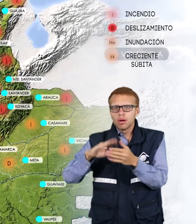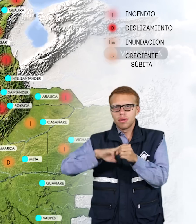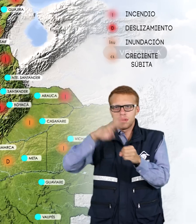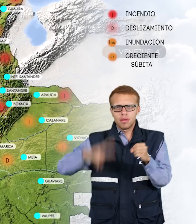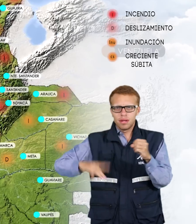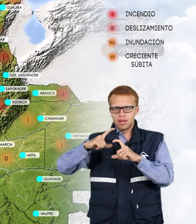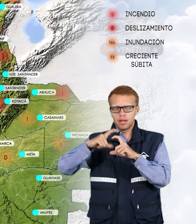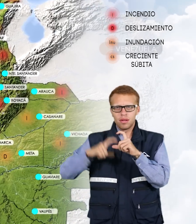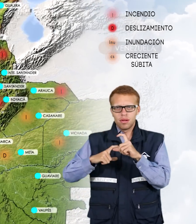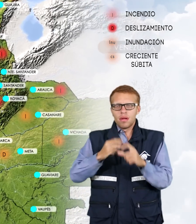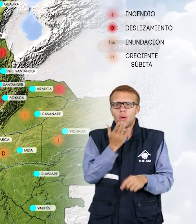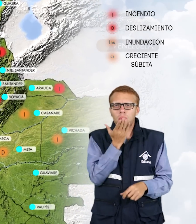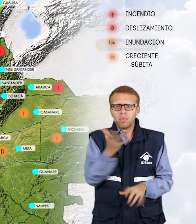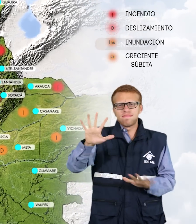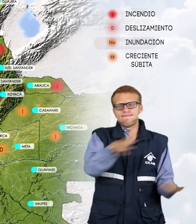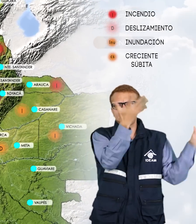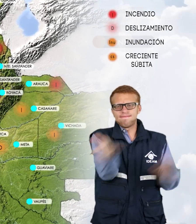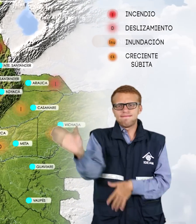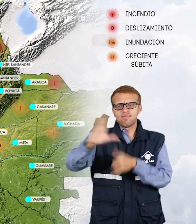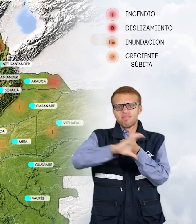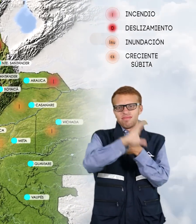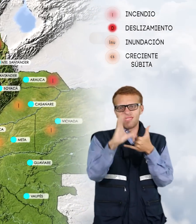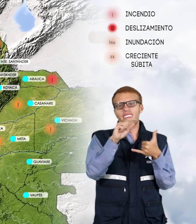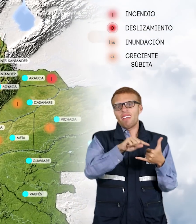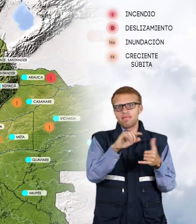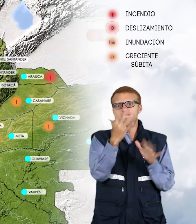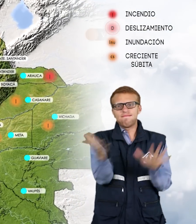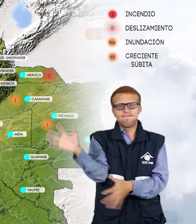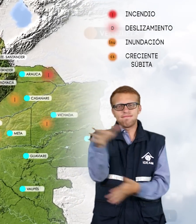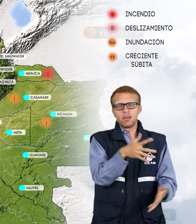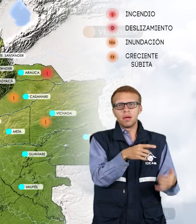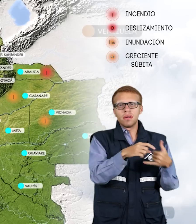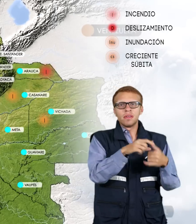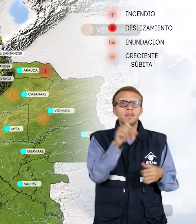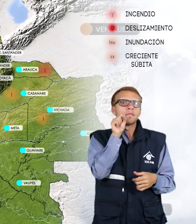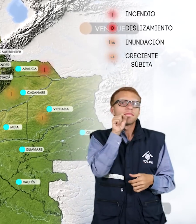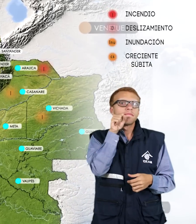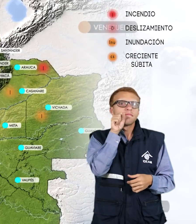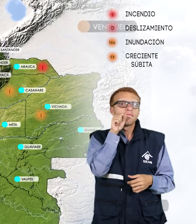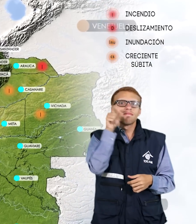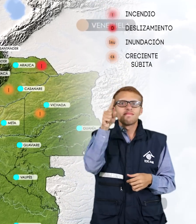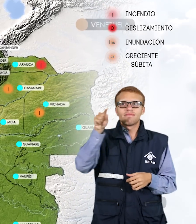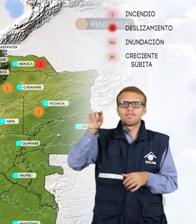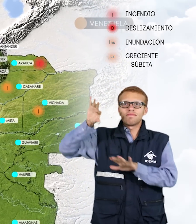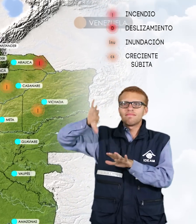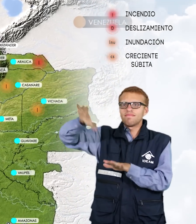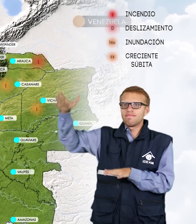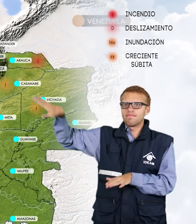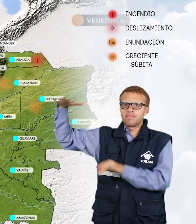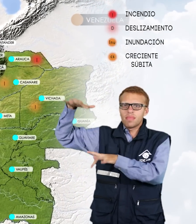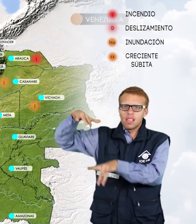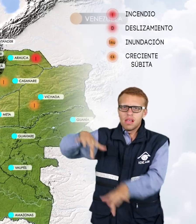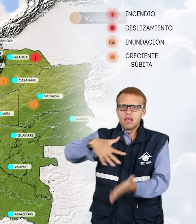por viento y oleaje en el mar Caribe. Alerta naranja por amenaza moderada de deslizamientos de tierra en sectores